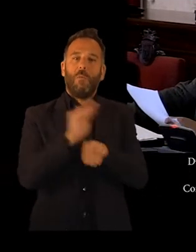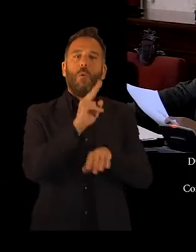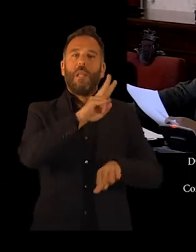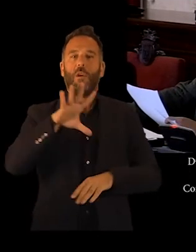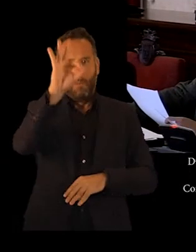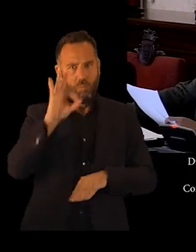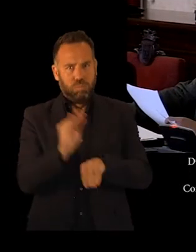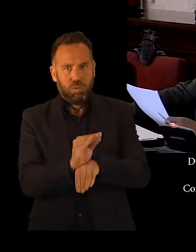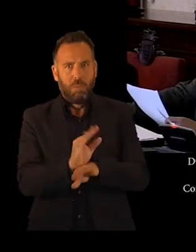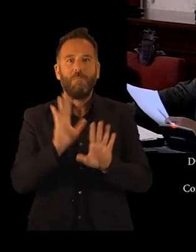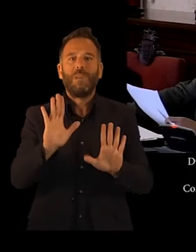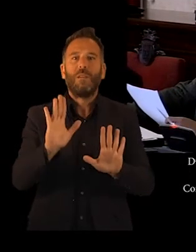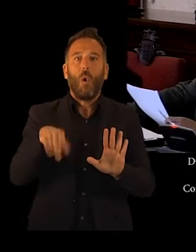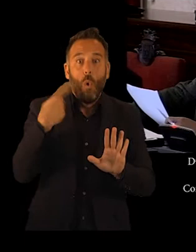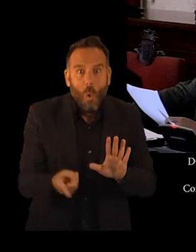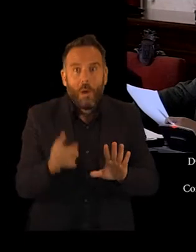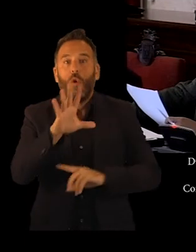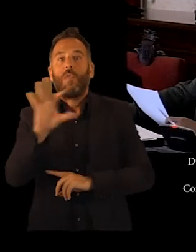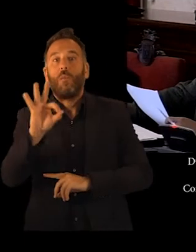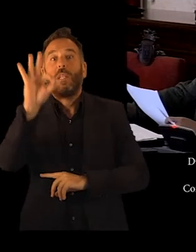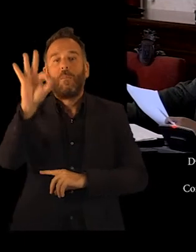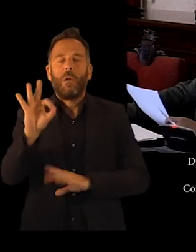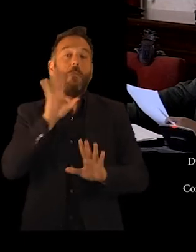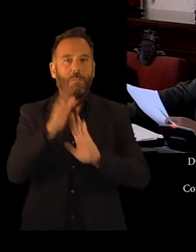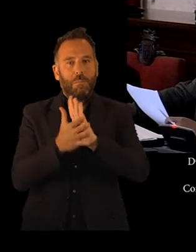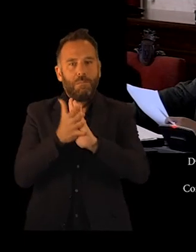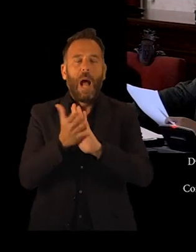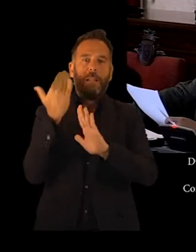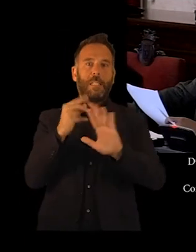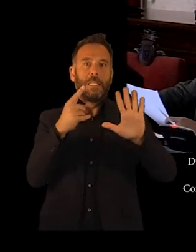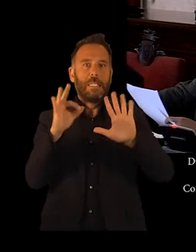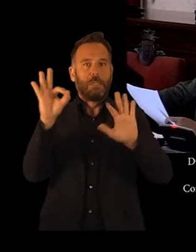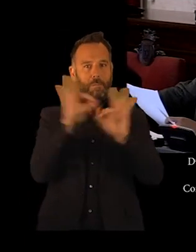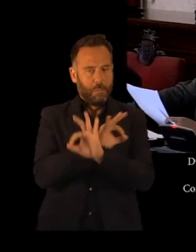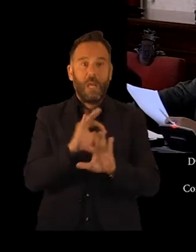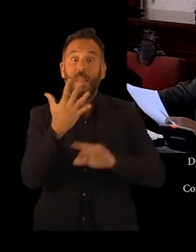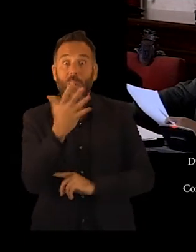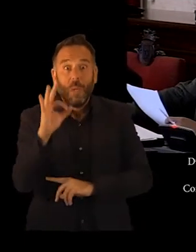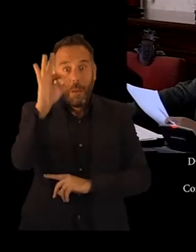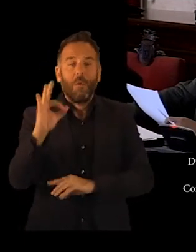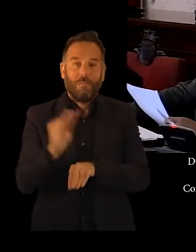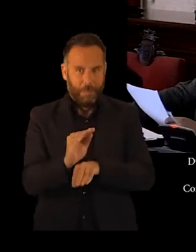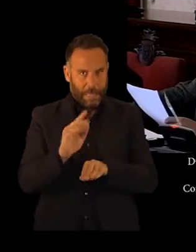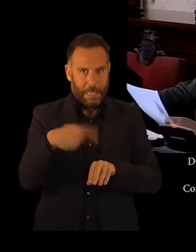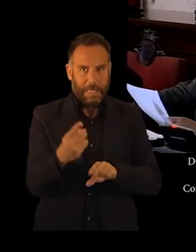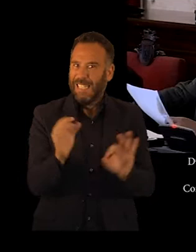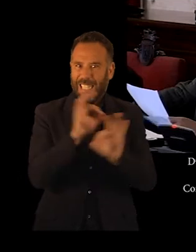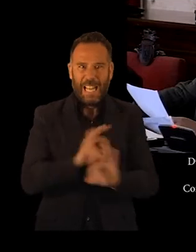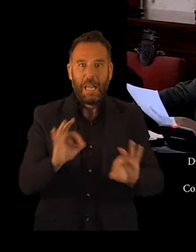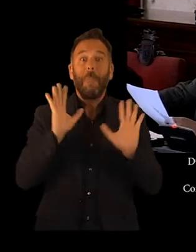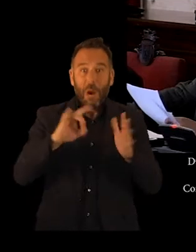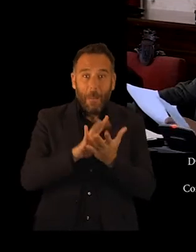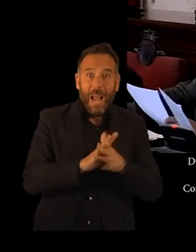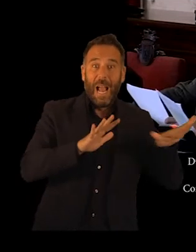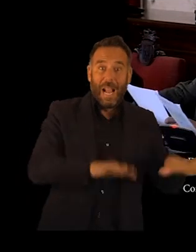posterior del 50%, perdón, antes dicho 60%. Por su parte, Cádiz, Huelva y Málaga ni siquiera recibieron el primer pago, con lo cual no se